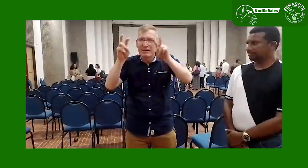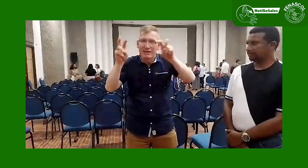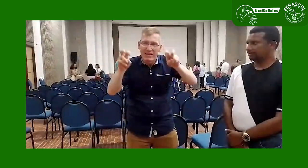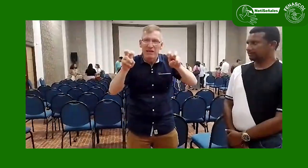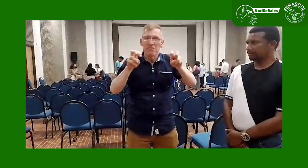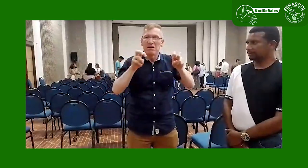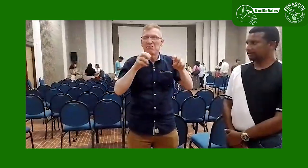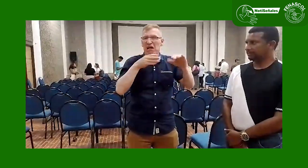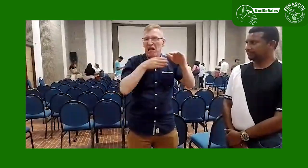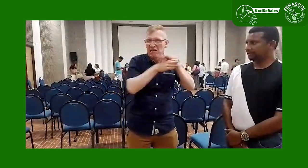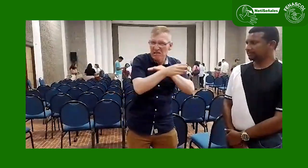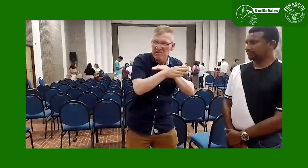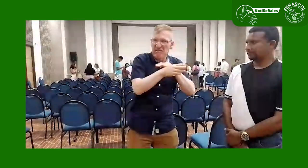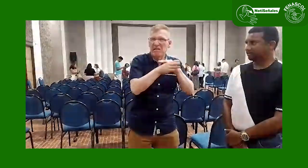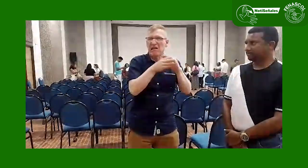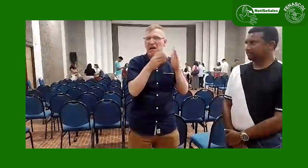el trabajo y muchos otros más.